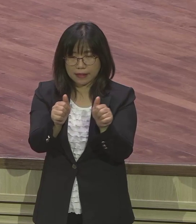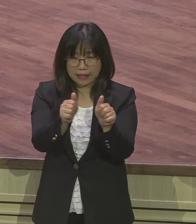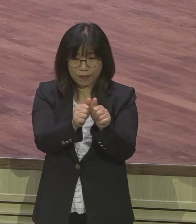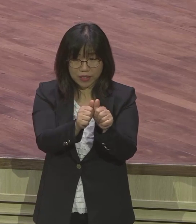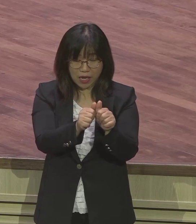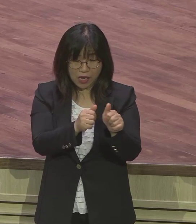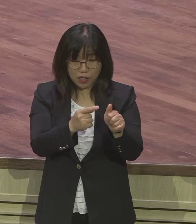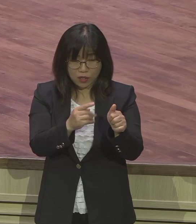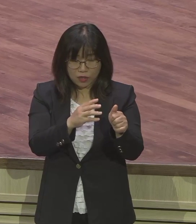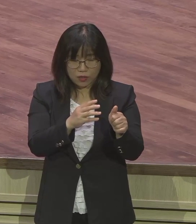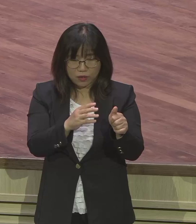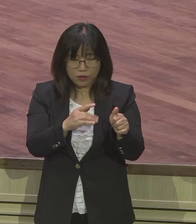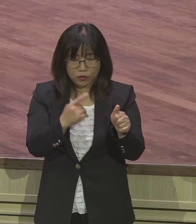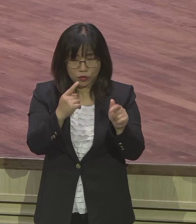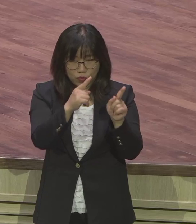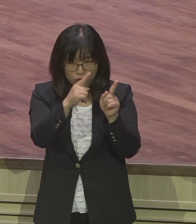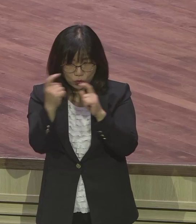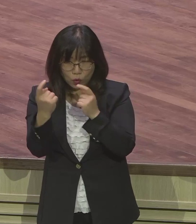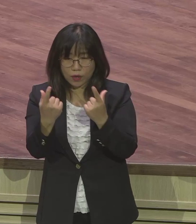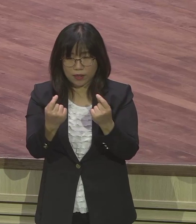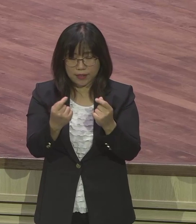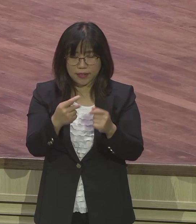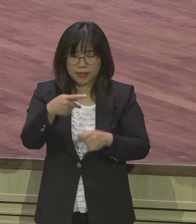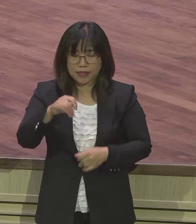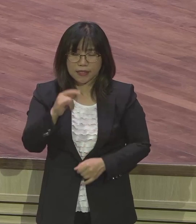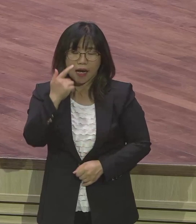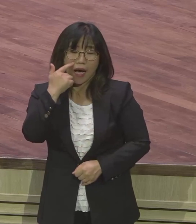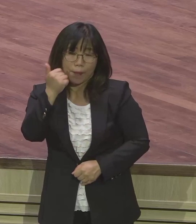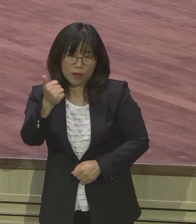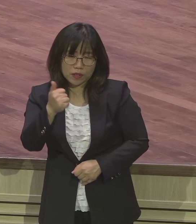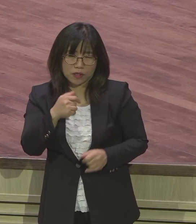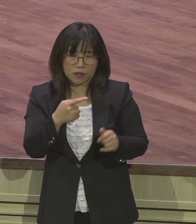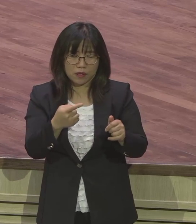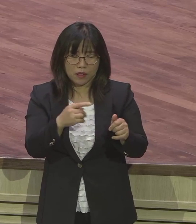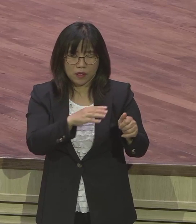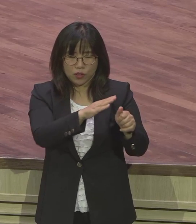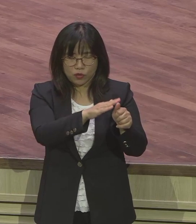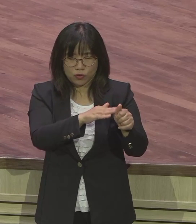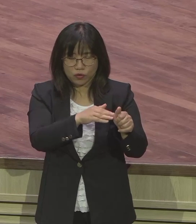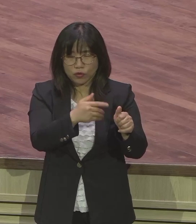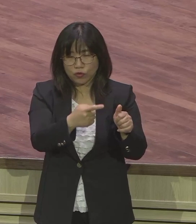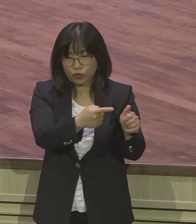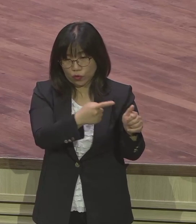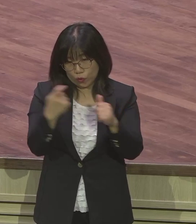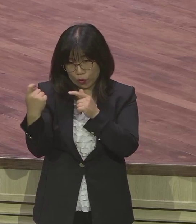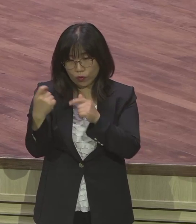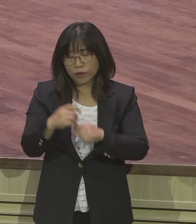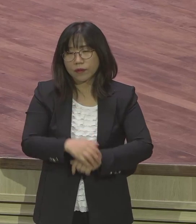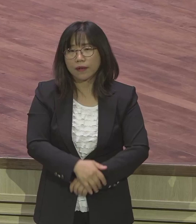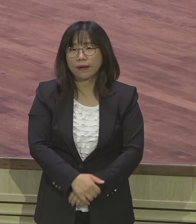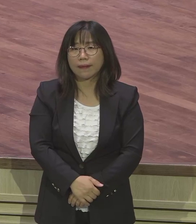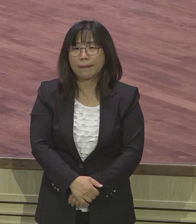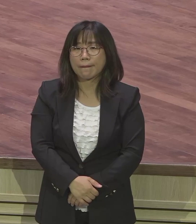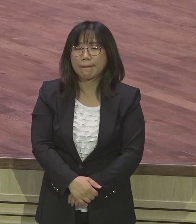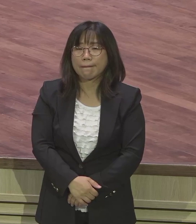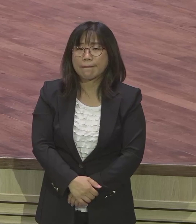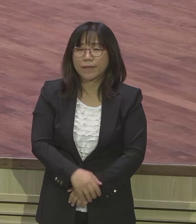시아버지를 유혹했습니다 자기가 장녀처럼 그렇게 모습을 꾸미고 시아버지를 유혹했습니다 이 유다는 이런